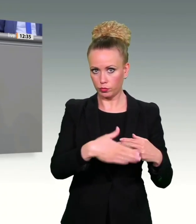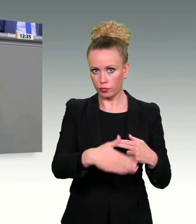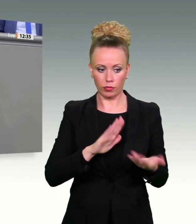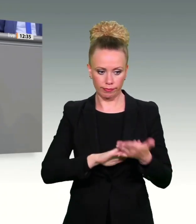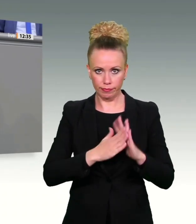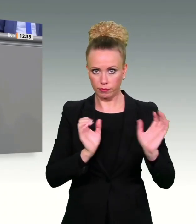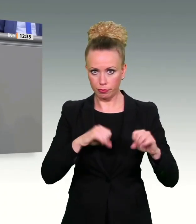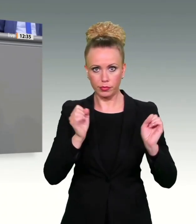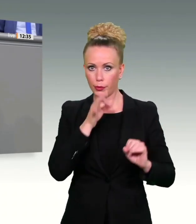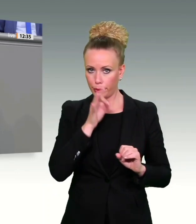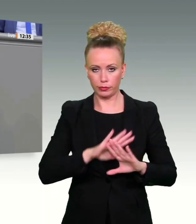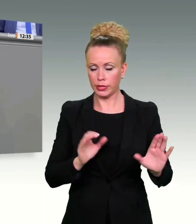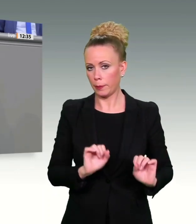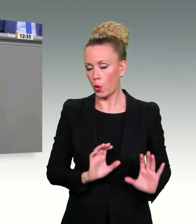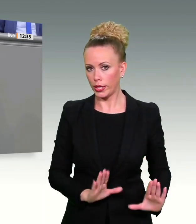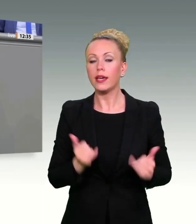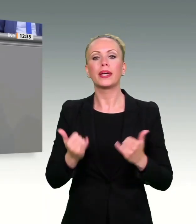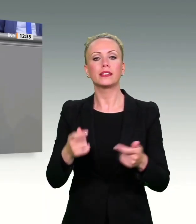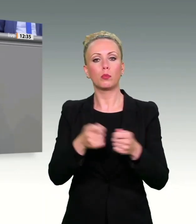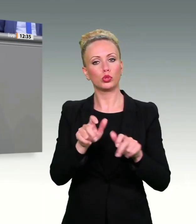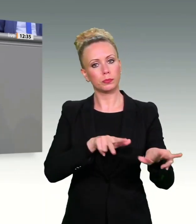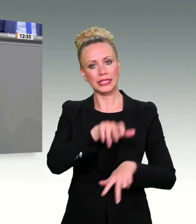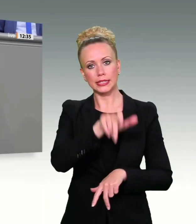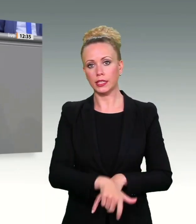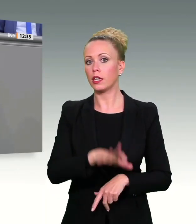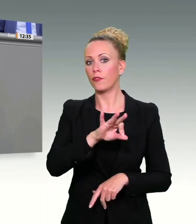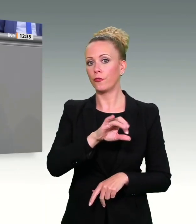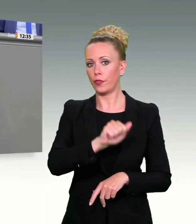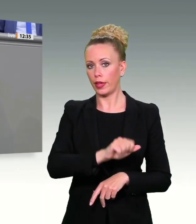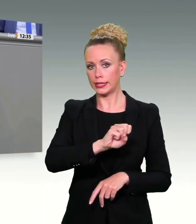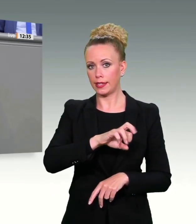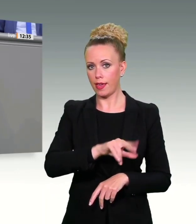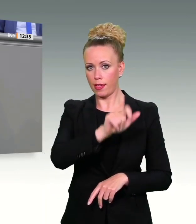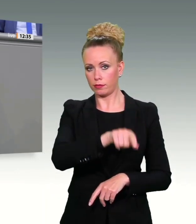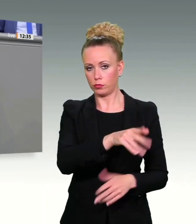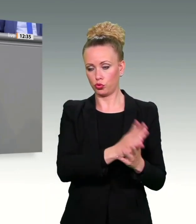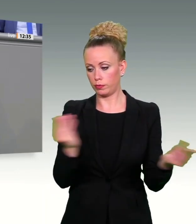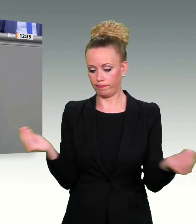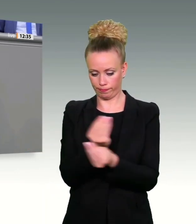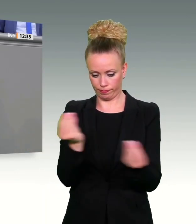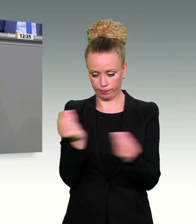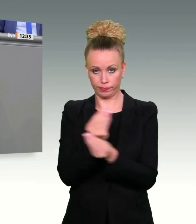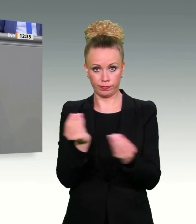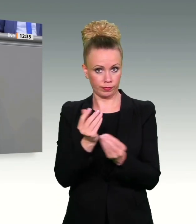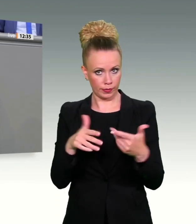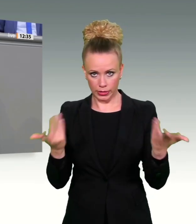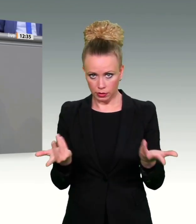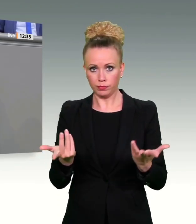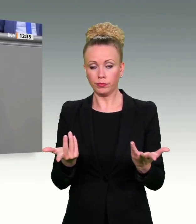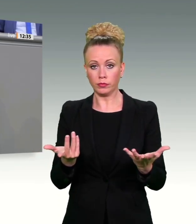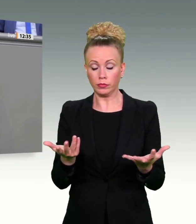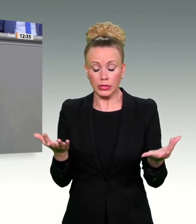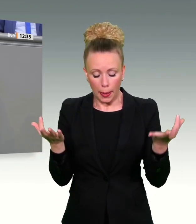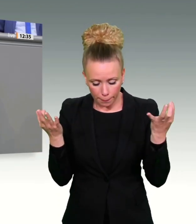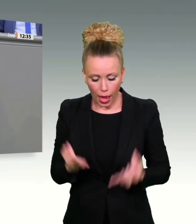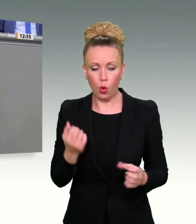Frau Bundesinnenministerin Faeser offensichtlich nach Rücksprache mit den Praktikern die Notwendigkeit der IP-Adressenspeicherung